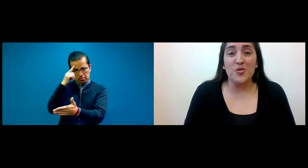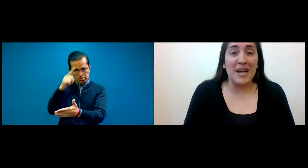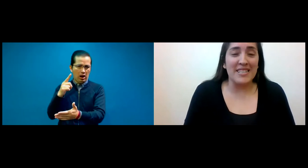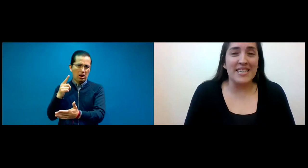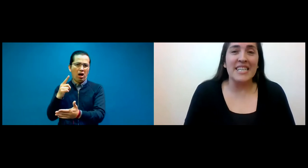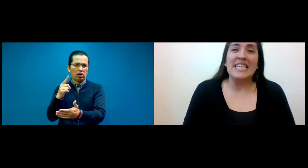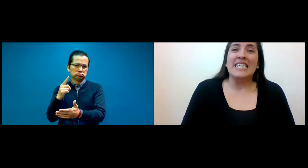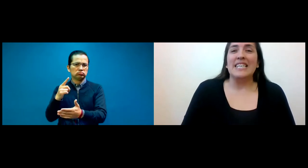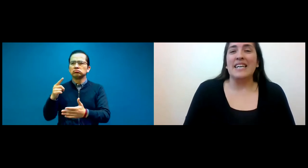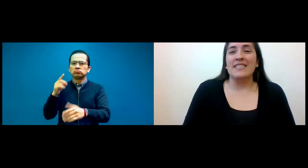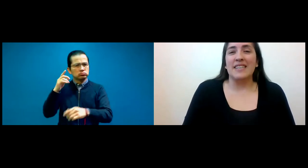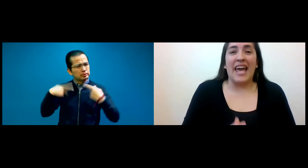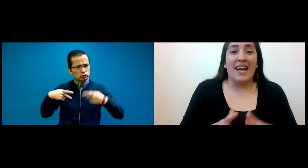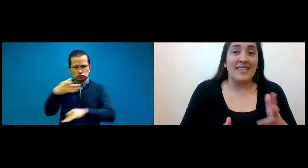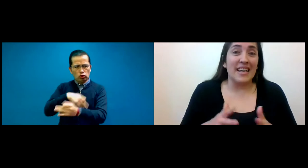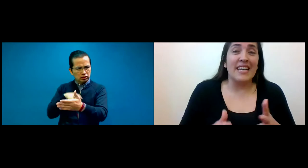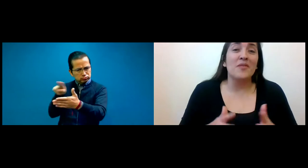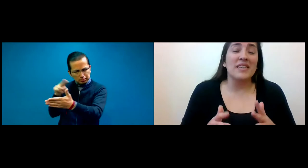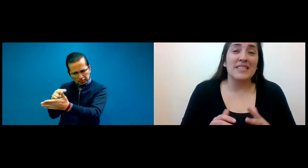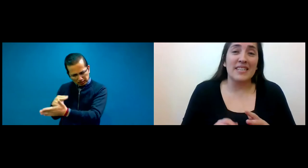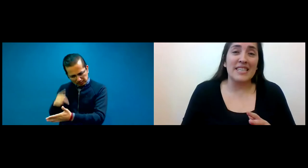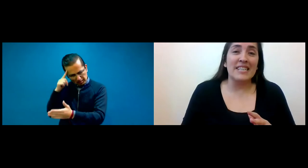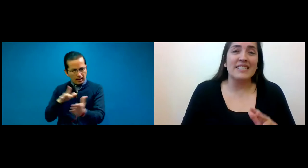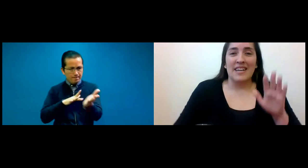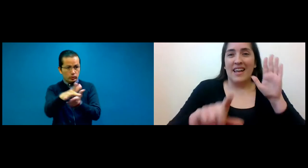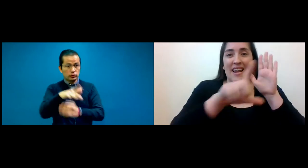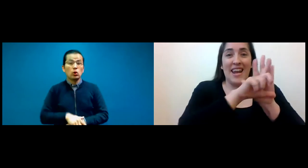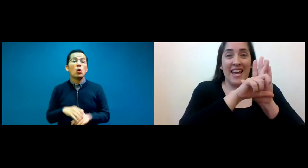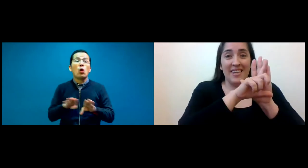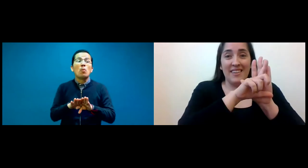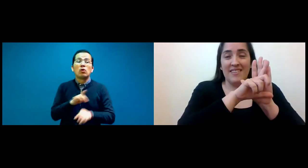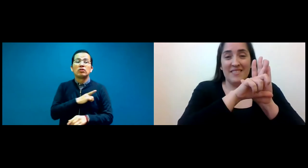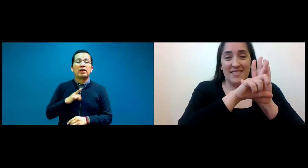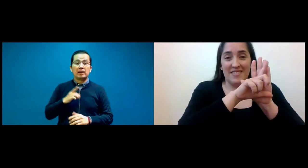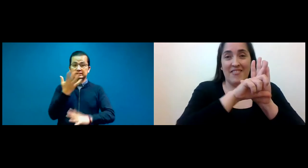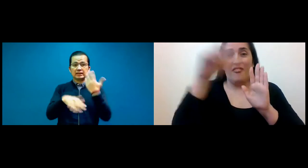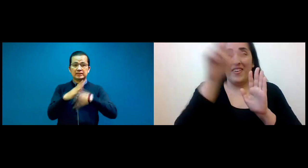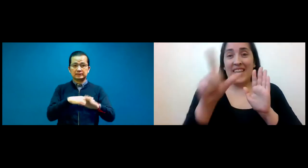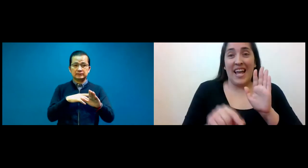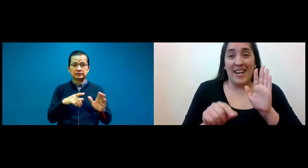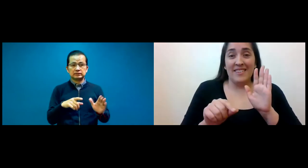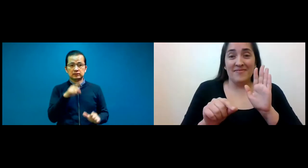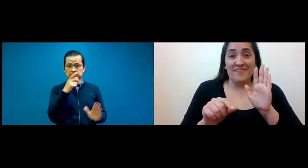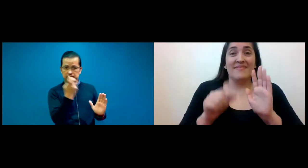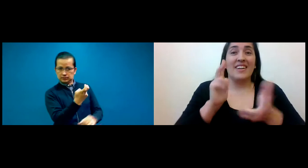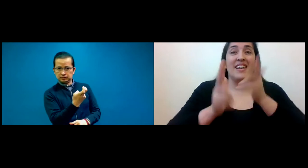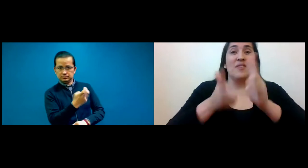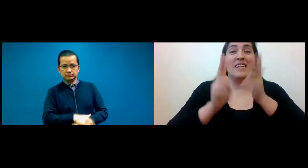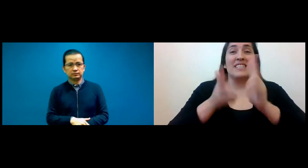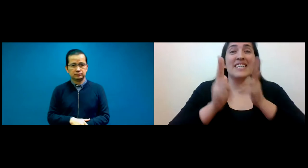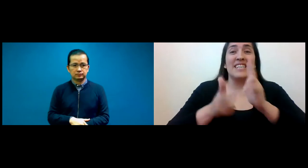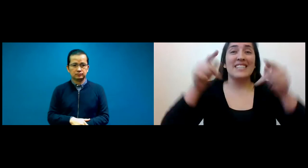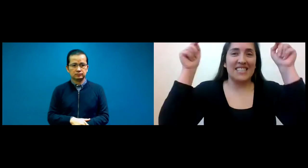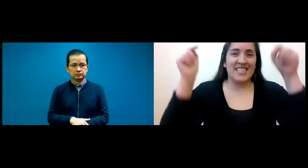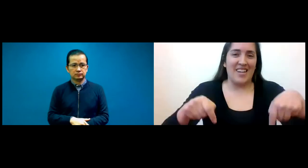puedan sumarse, y es hacer en lengua de señas Ley Federal de